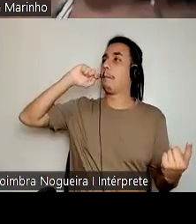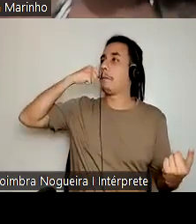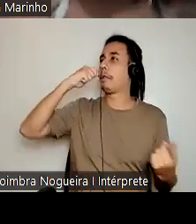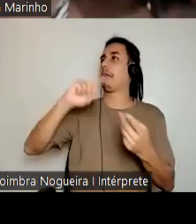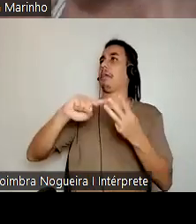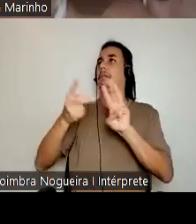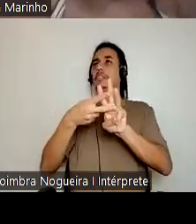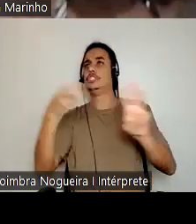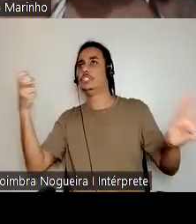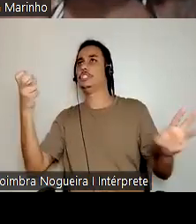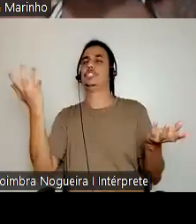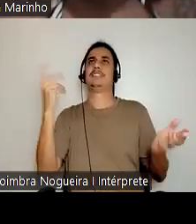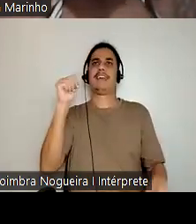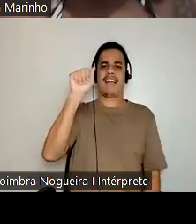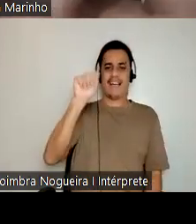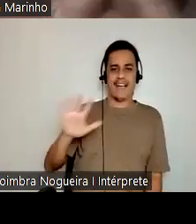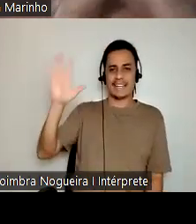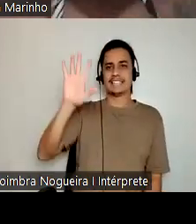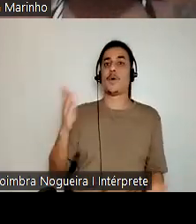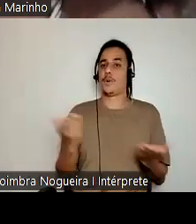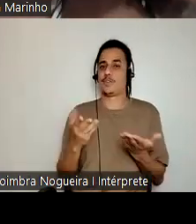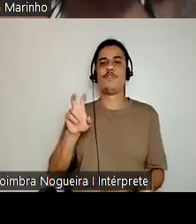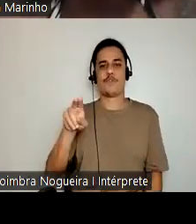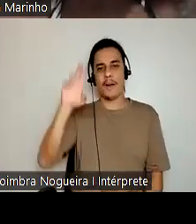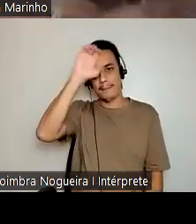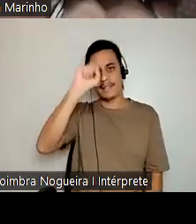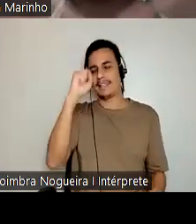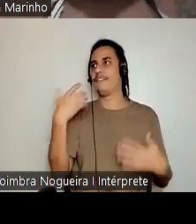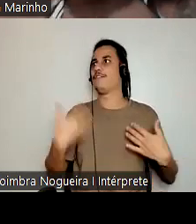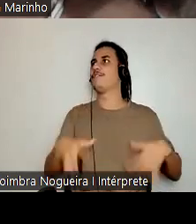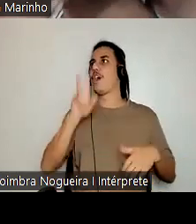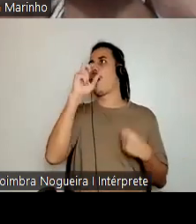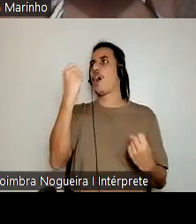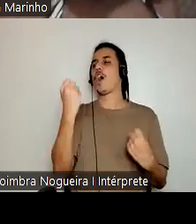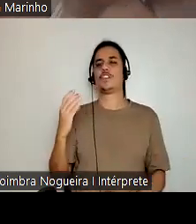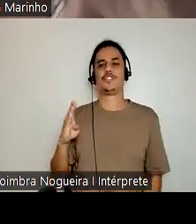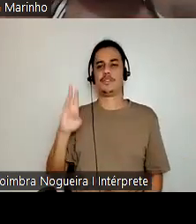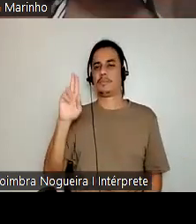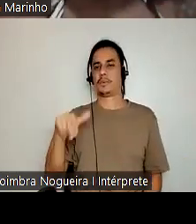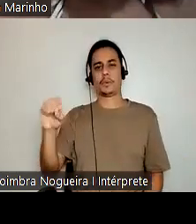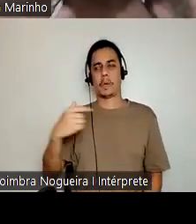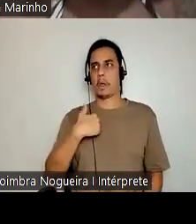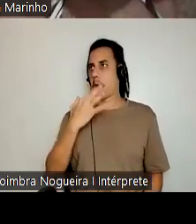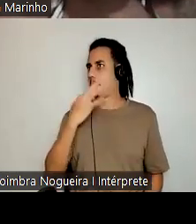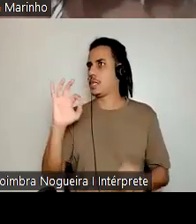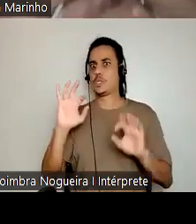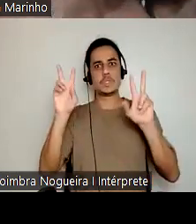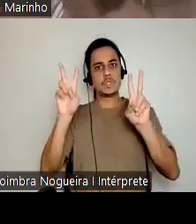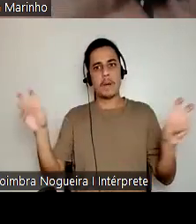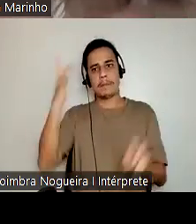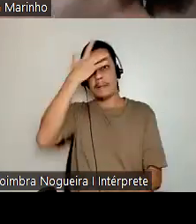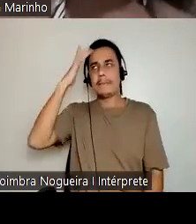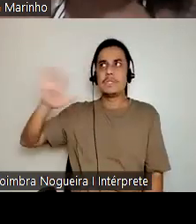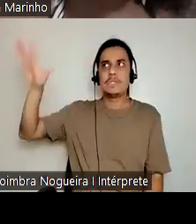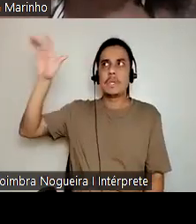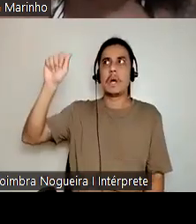das pessoas orientadas, hoje eu vou aprender bastante com o Bruno, porque é um universo que eu não conheço, não domino, não tenho a menor aproximação aí em São